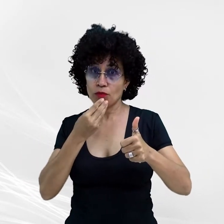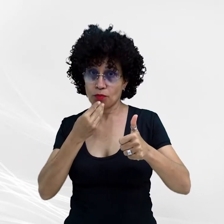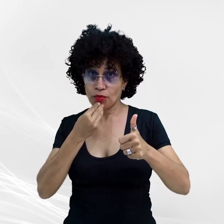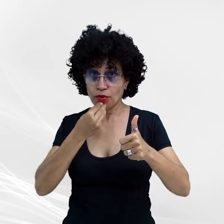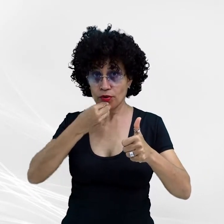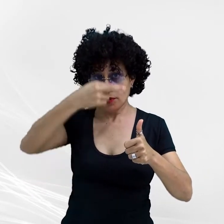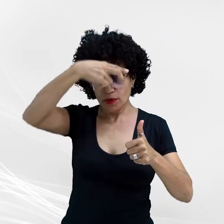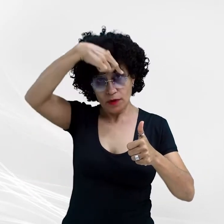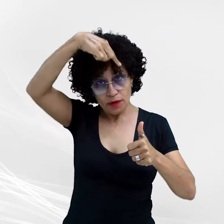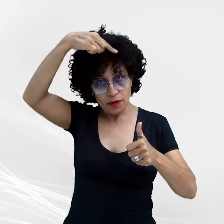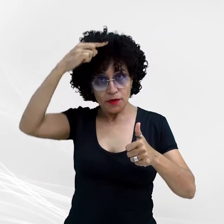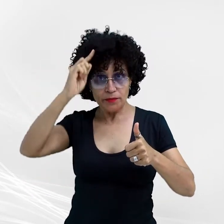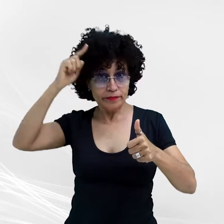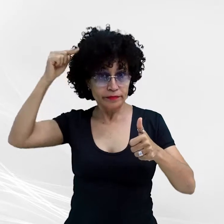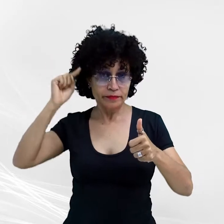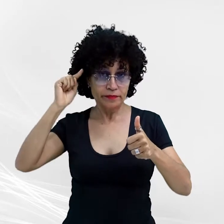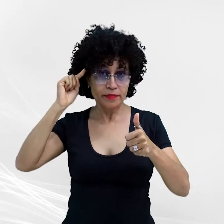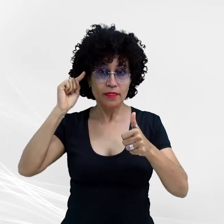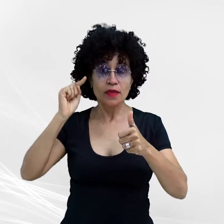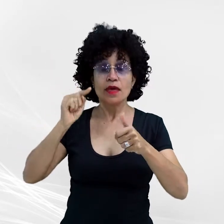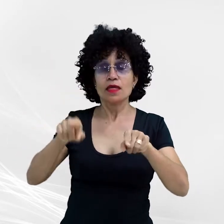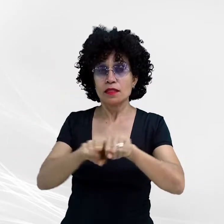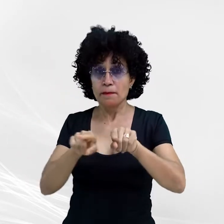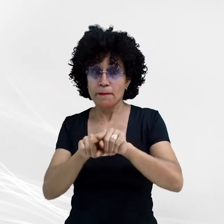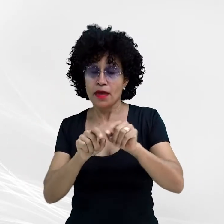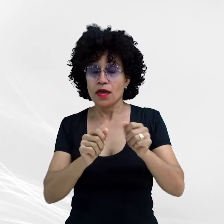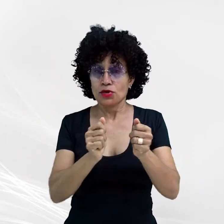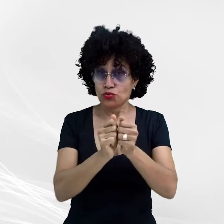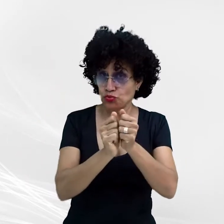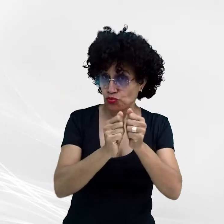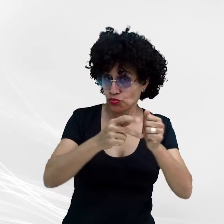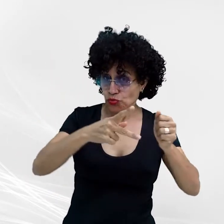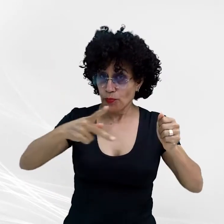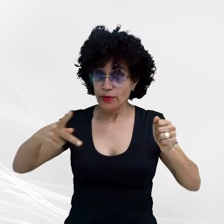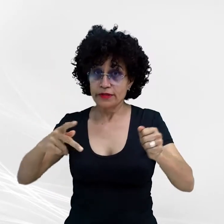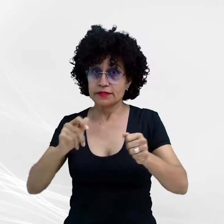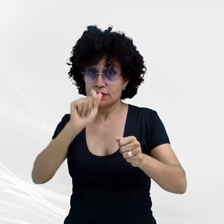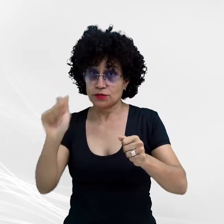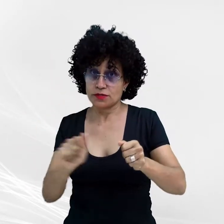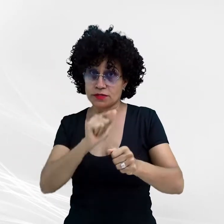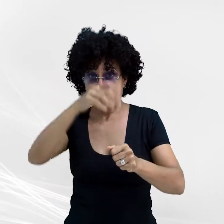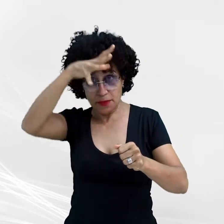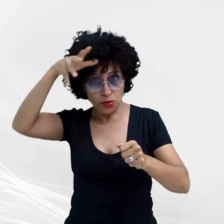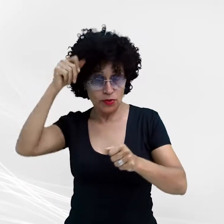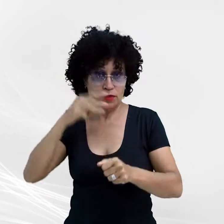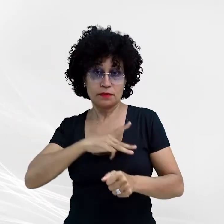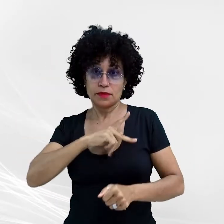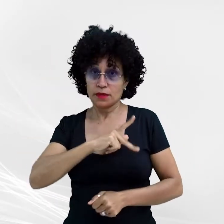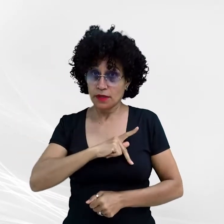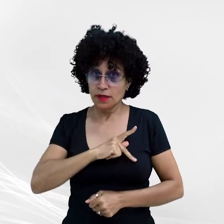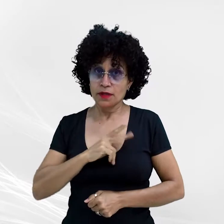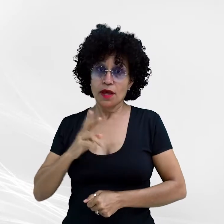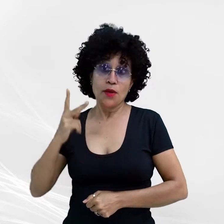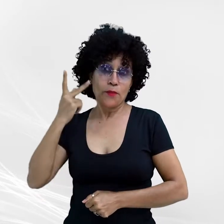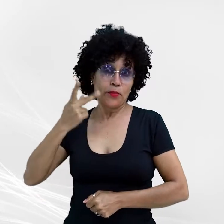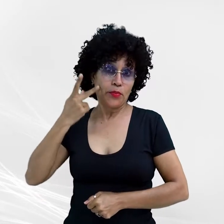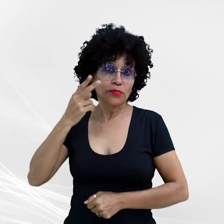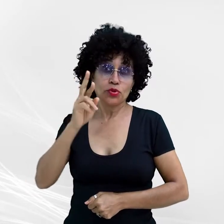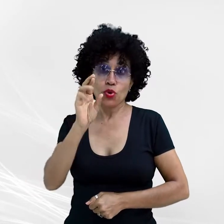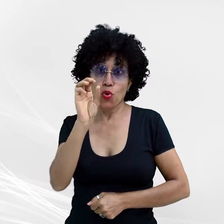Grosso, José Antônio Borges Pereira, e o presidente da Associação Mato Grossense do Ministério Público, promotor de justiça Rodrigo Fonseca